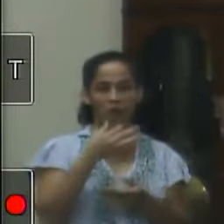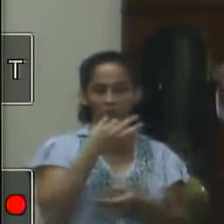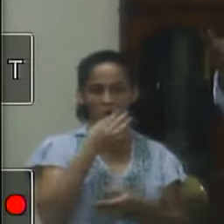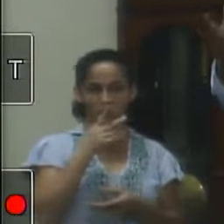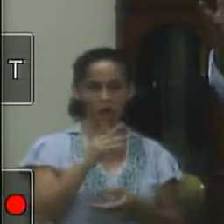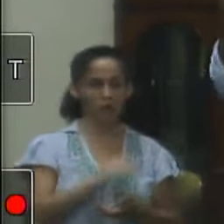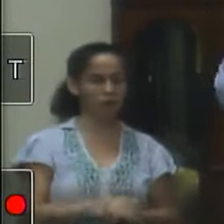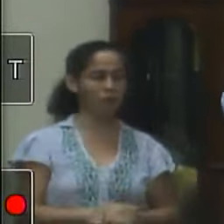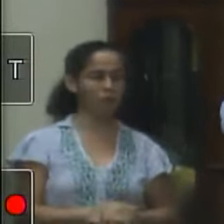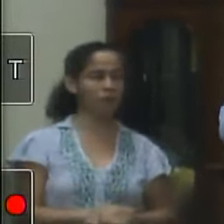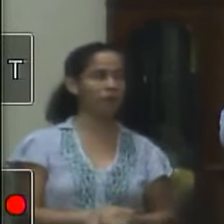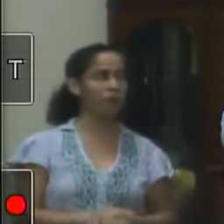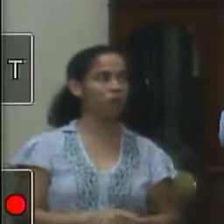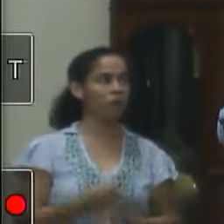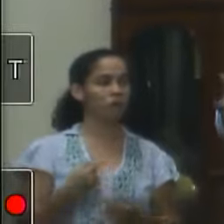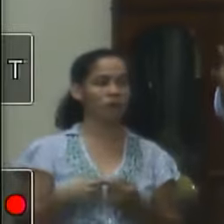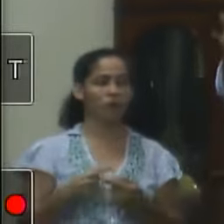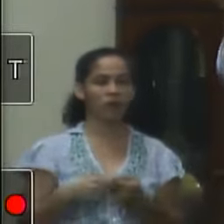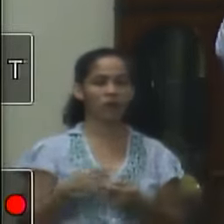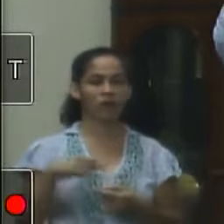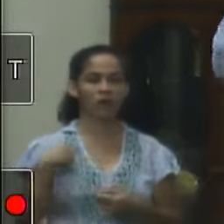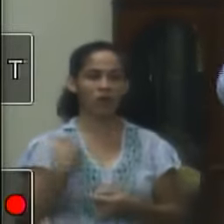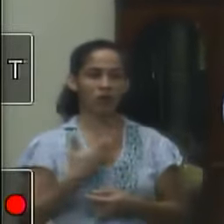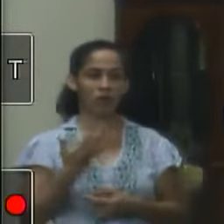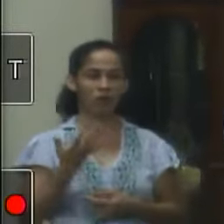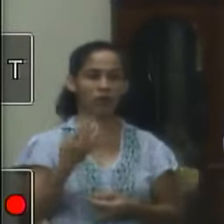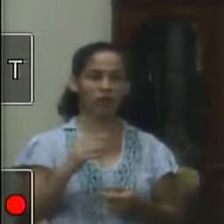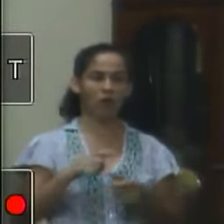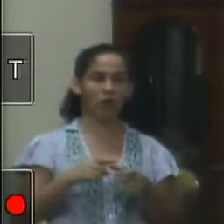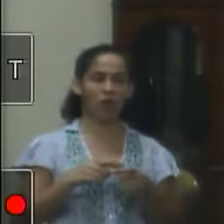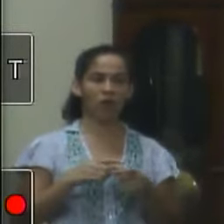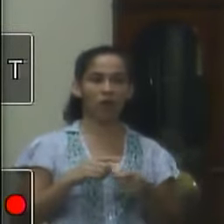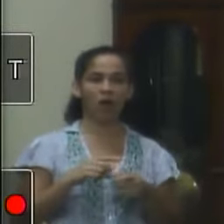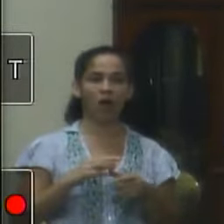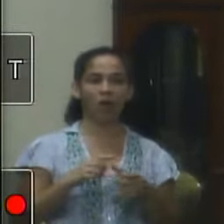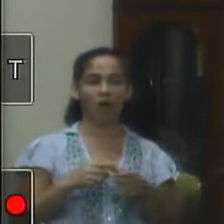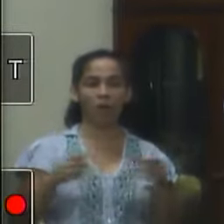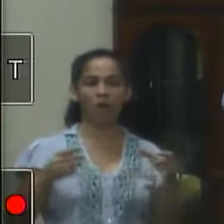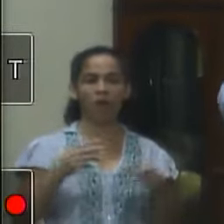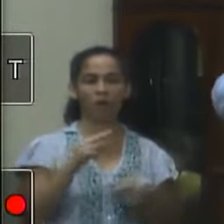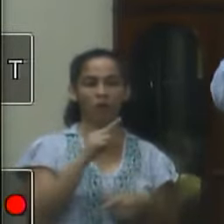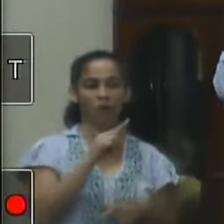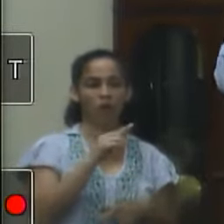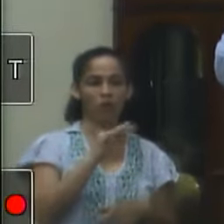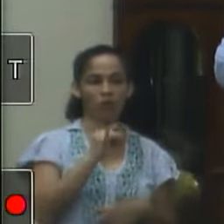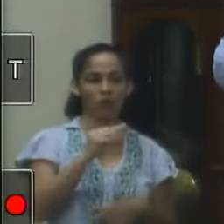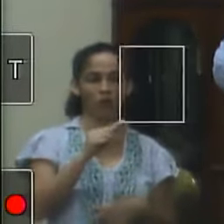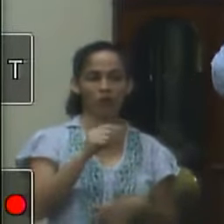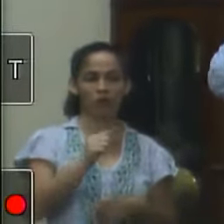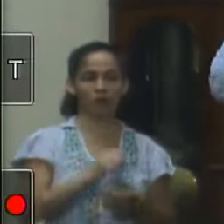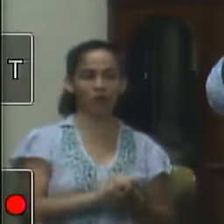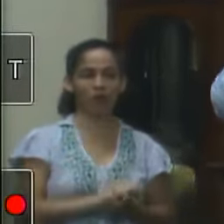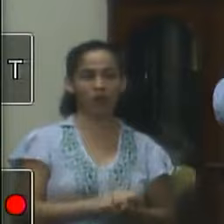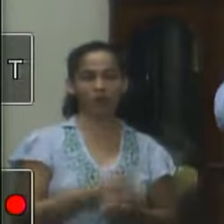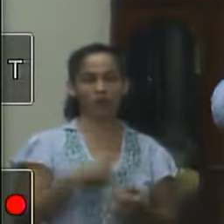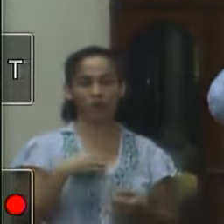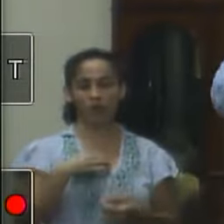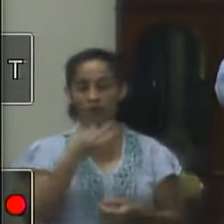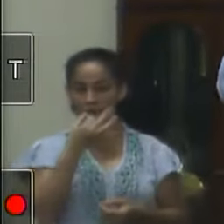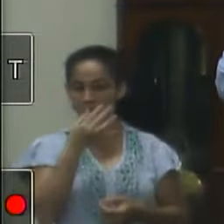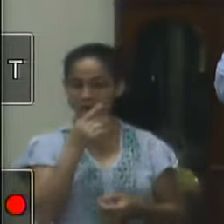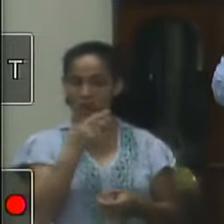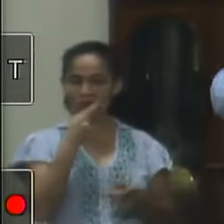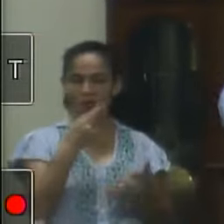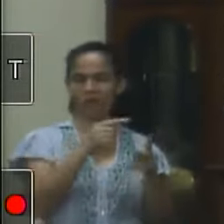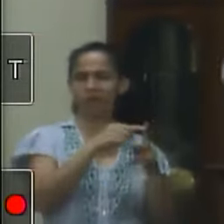porque a demanda veio porque nós queríamos saber por que o aumento da UFIVA então a gente sugeriu opções para que o